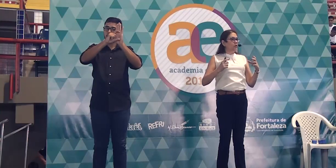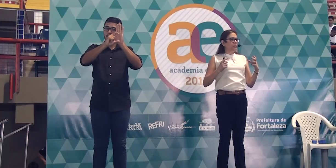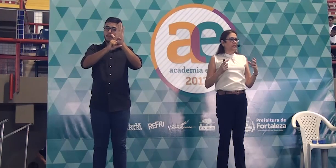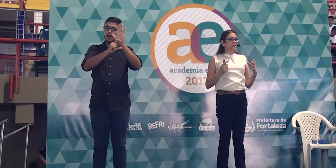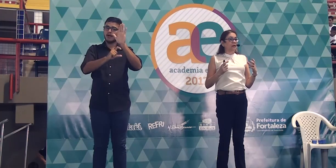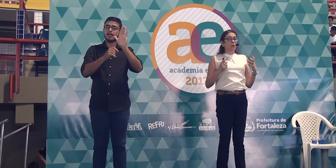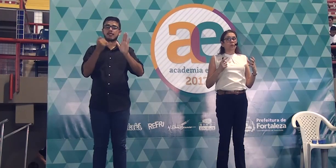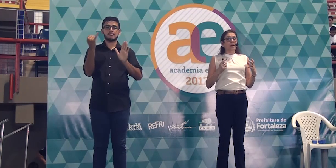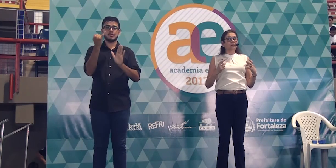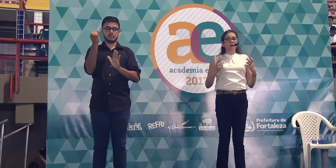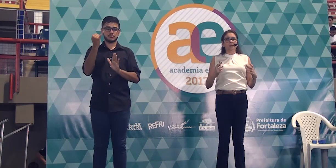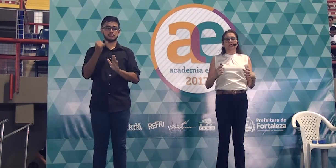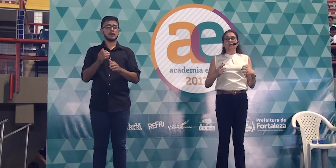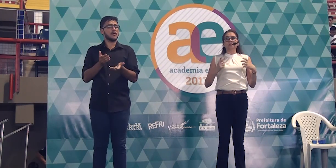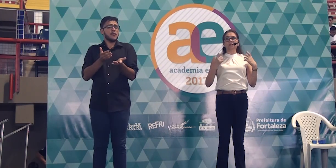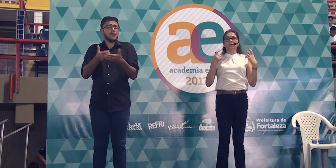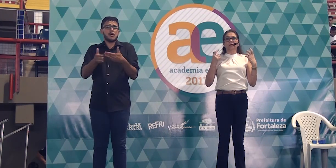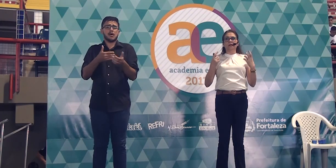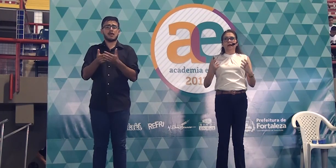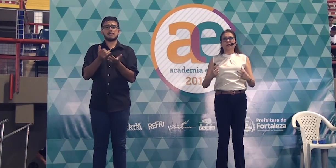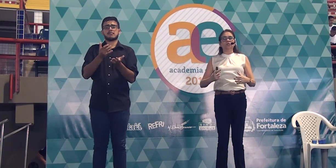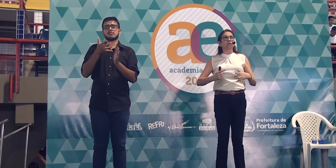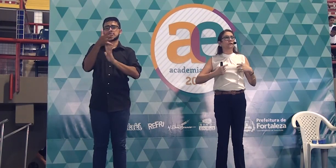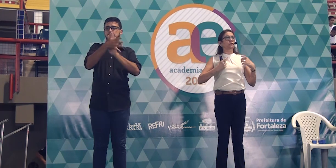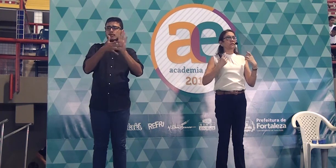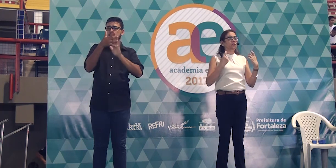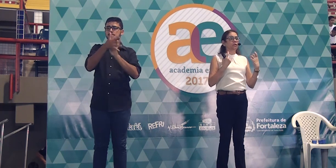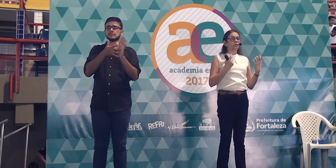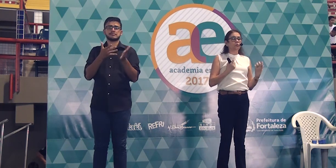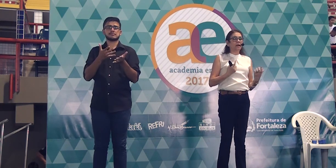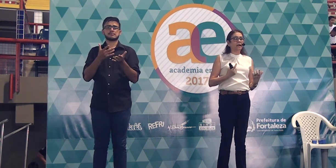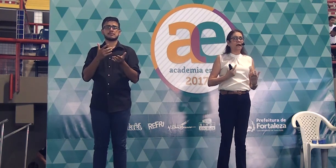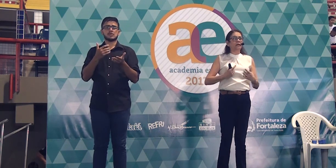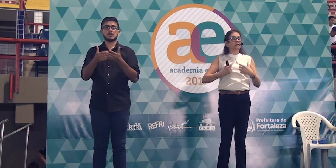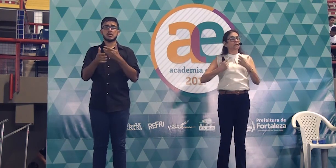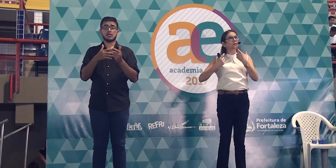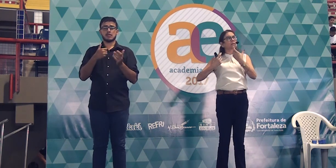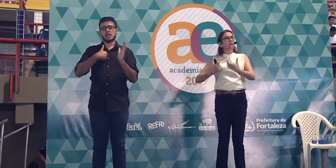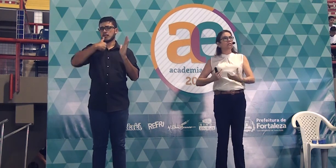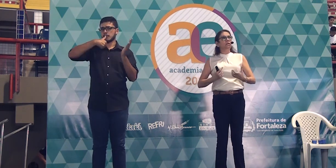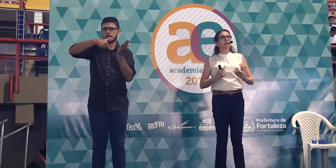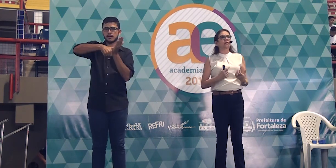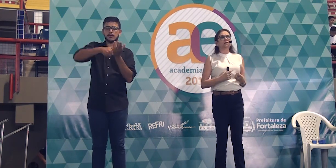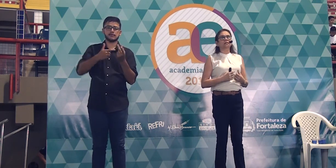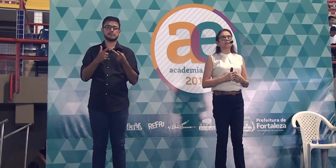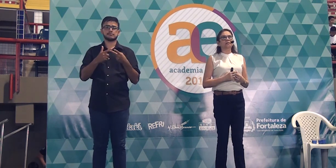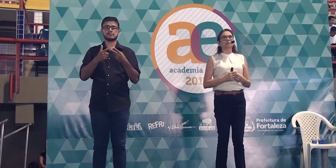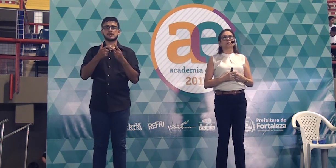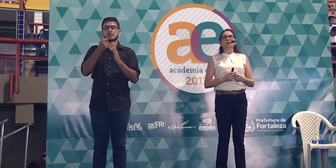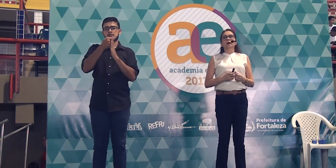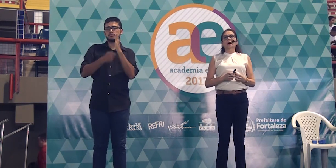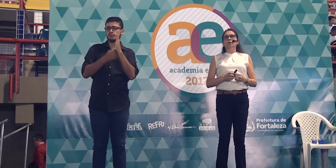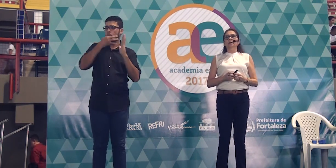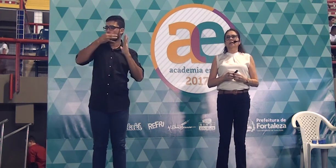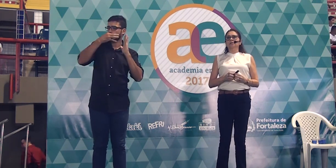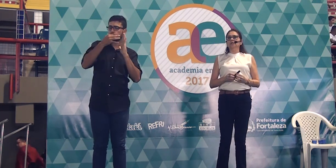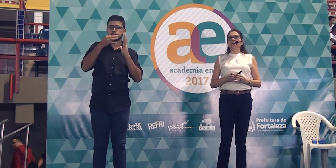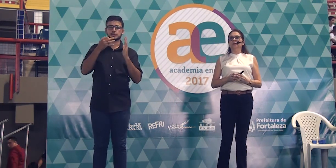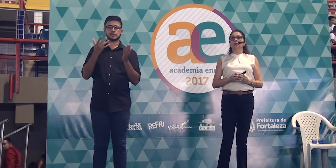quando eu vou começar qualquer texto, seja ele narrativo, seja ele uma carta, seja ele a dissertação